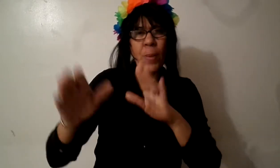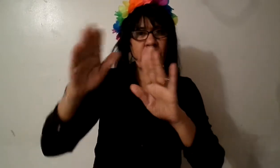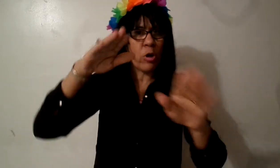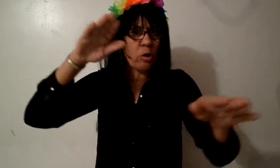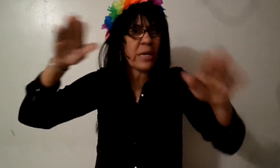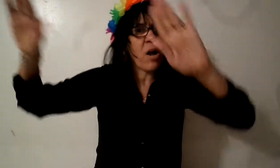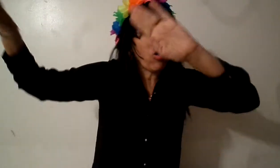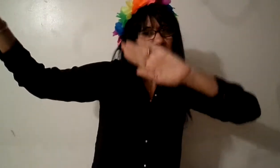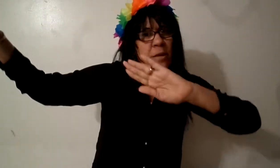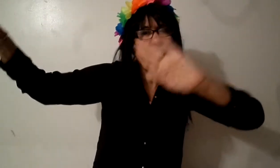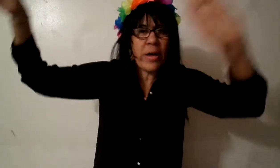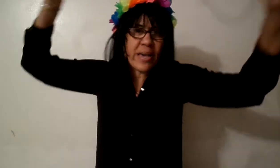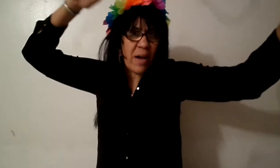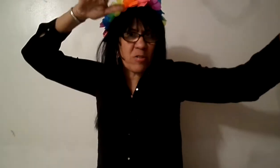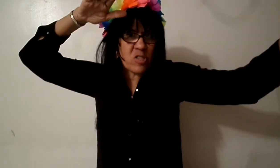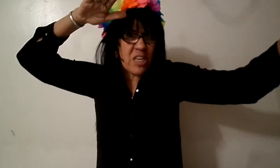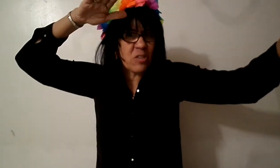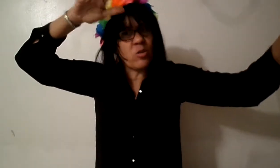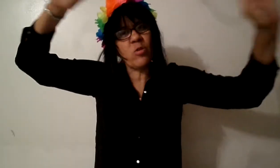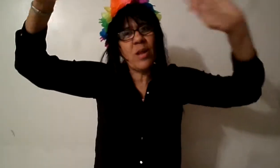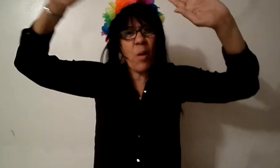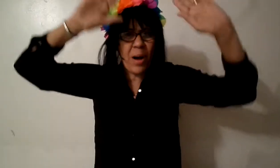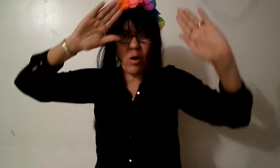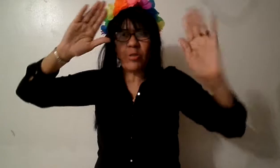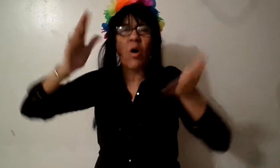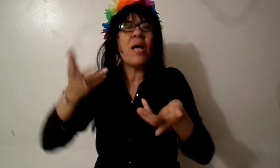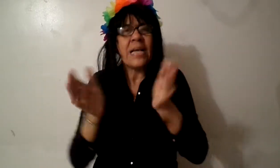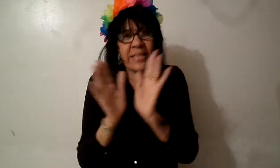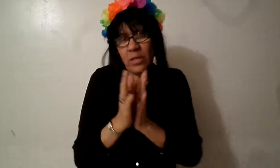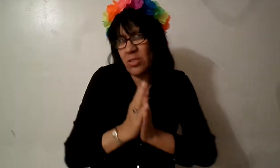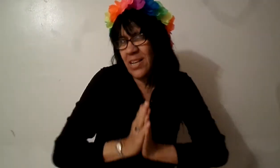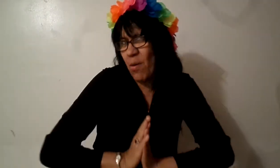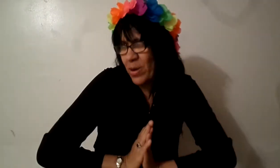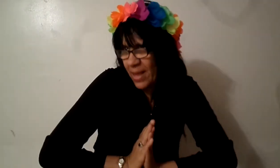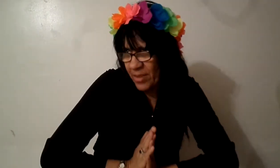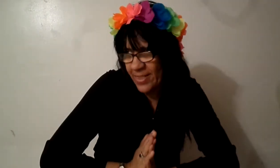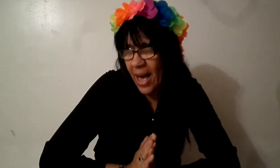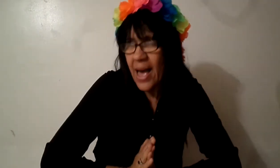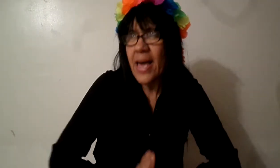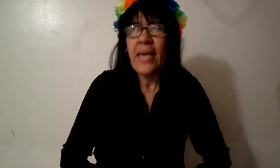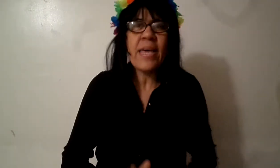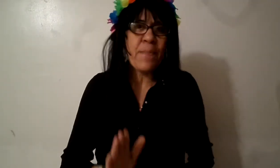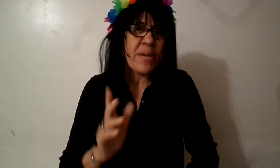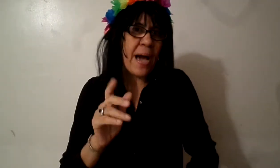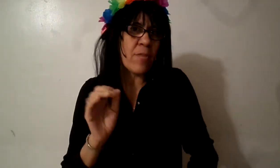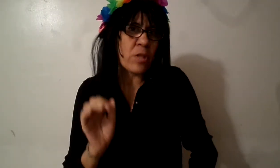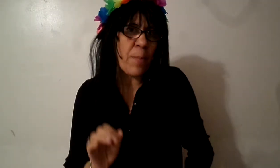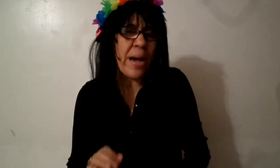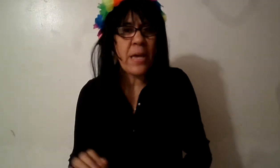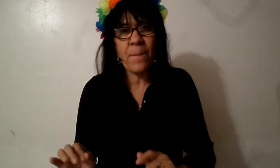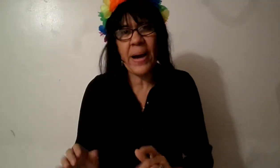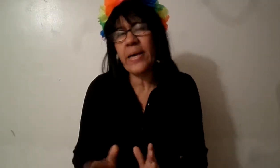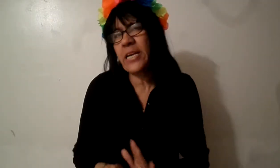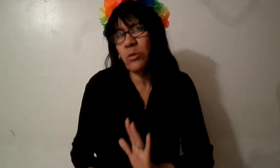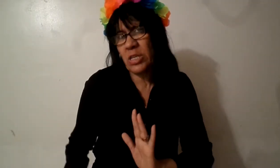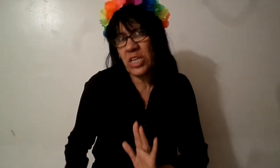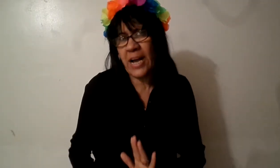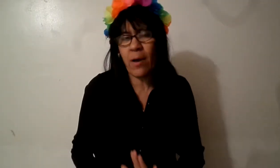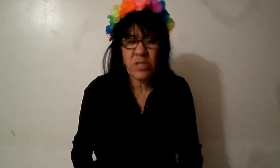pastores lo tengan corriendo en avioncitos de un lado para otro, dándose la buena vida y viajando de país en país, yendo a Chicago, se